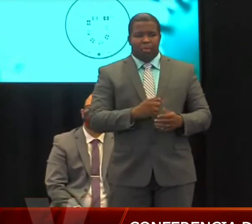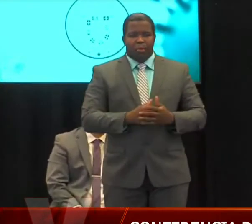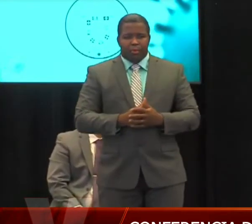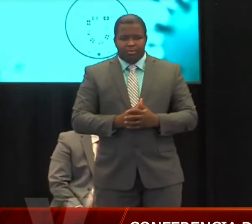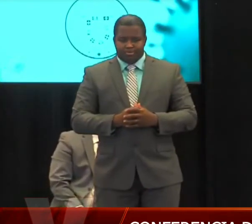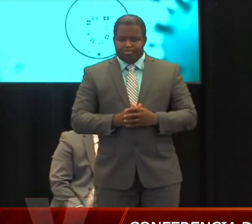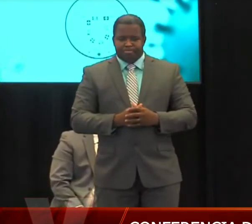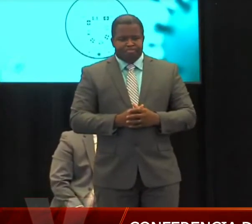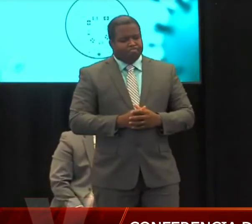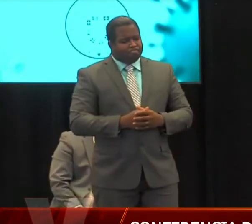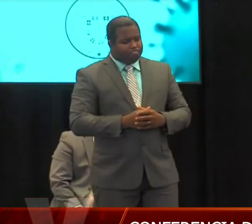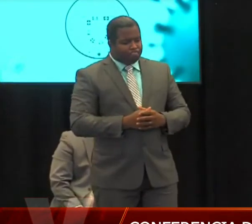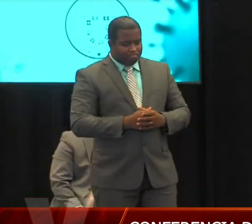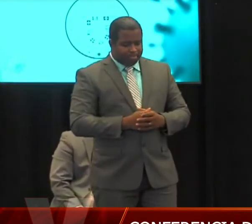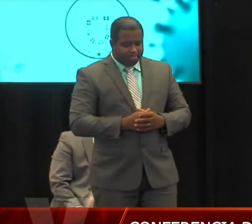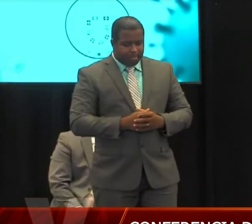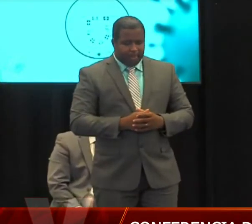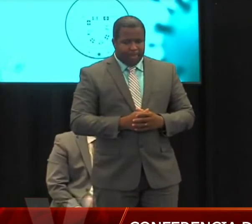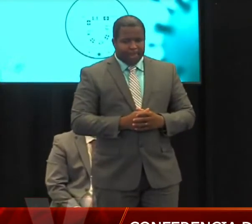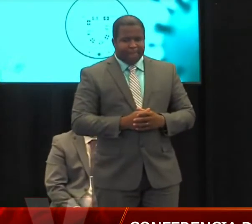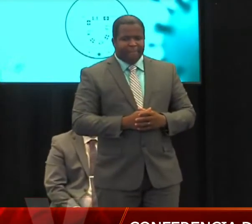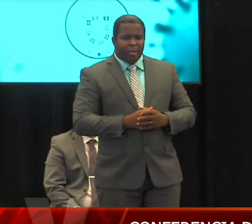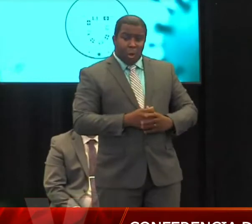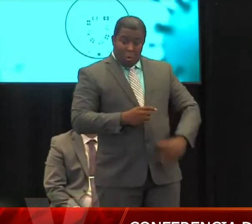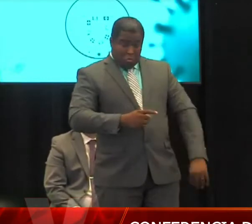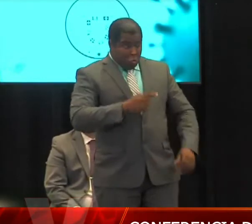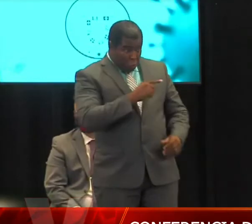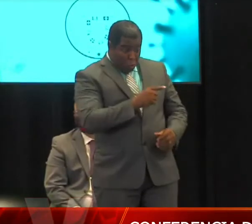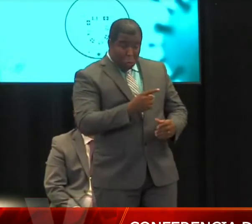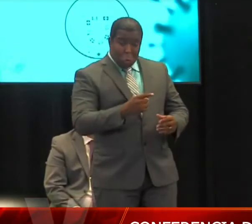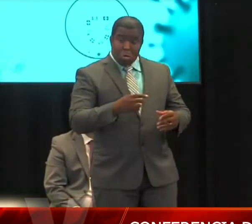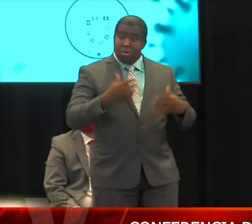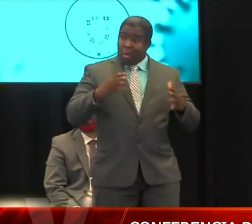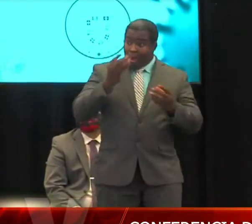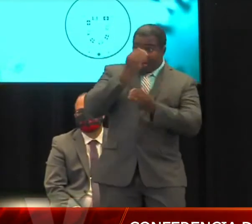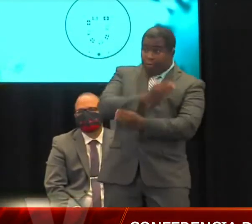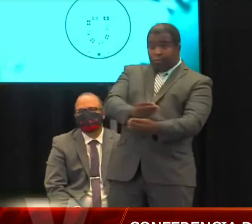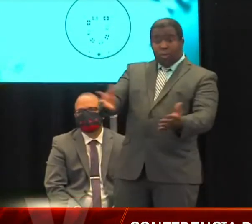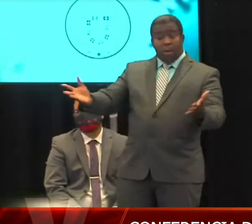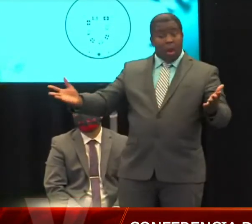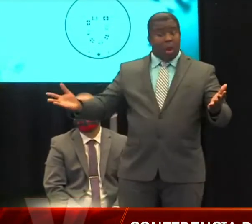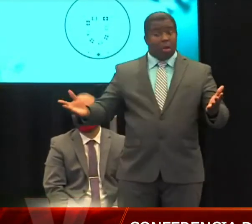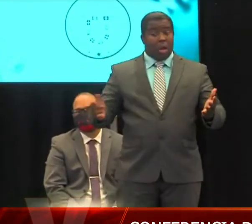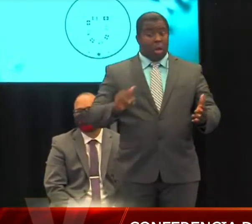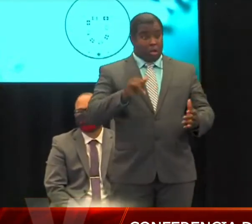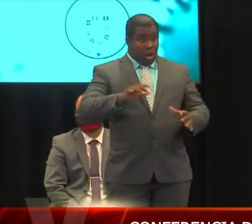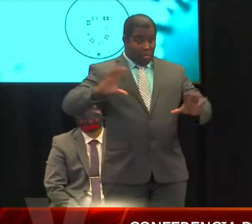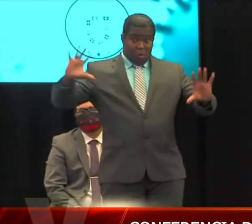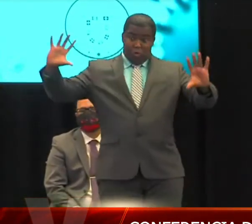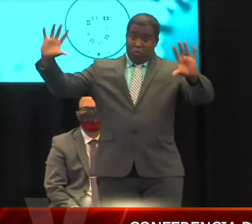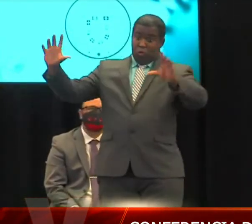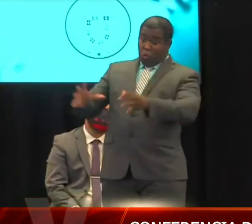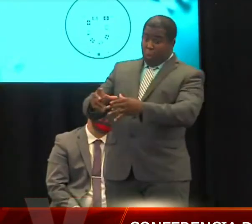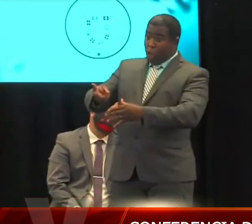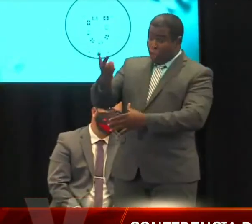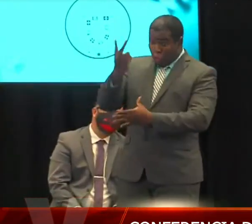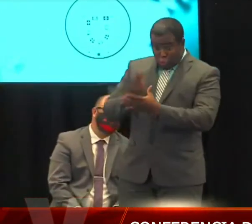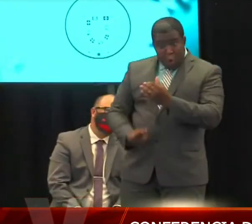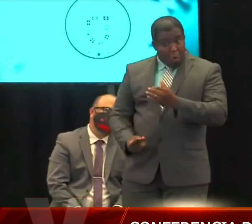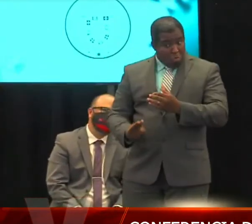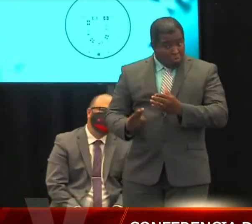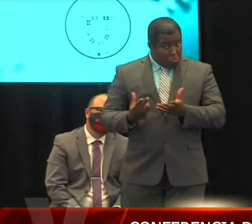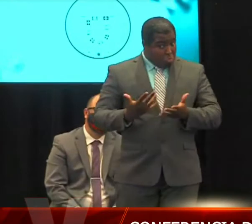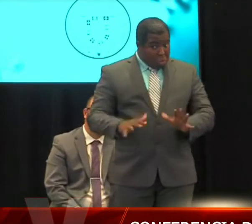trabajo, tanto económico como de salud, pues no va a tener la misma presencia que en el pasado. ¿No se podría tener la